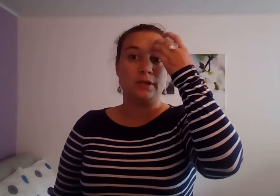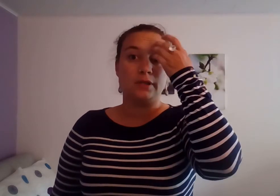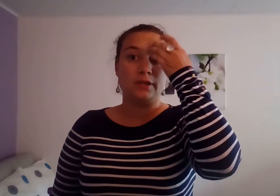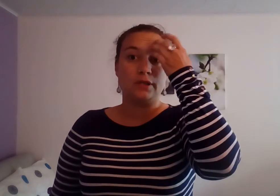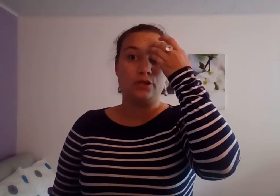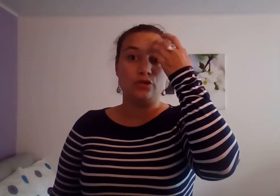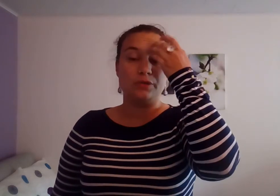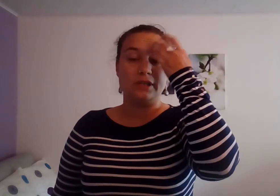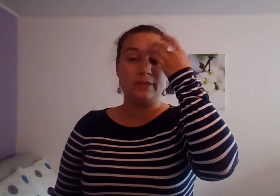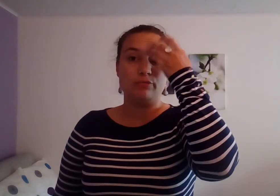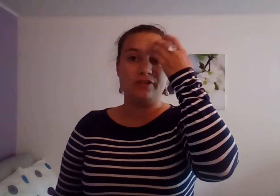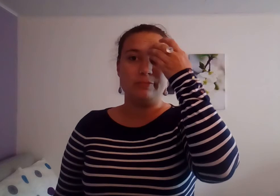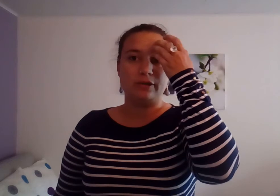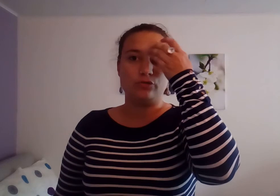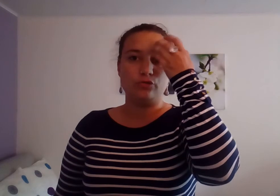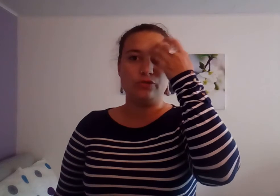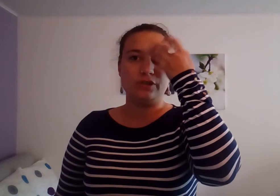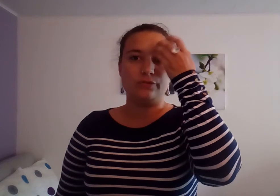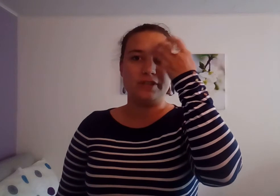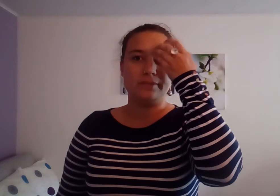Je suis exténuée par tous ces conflits.